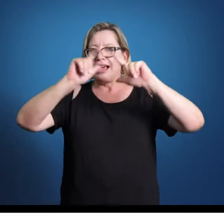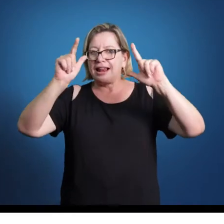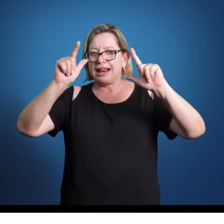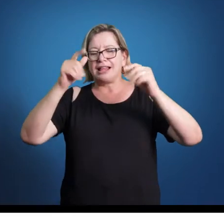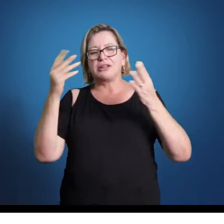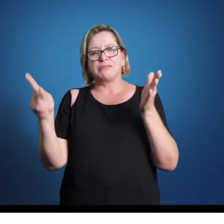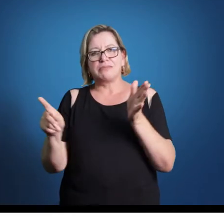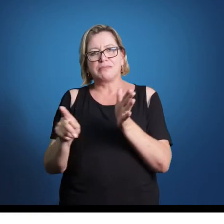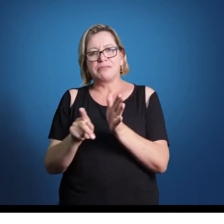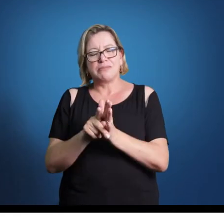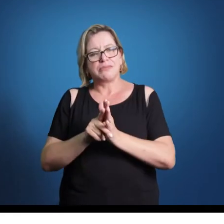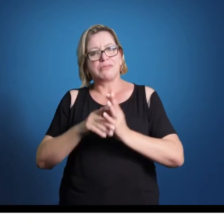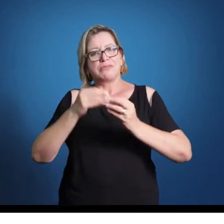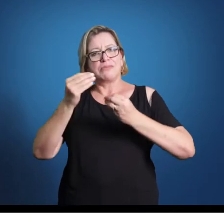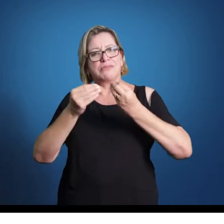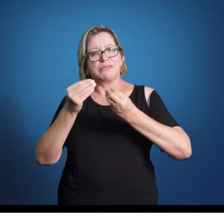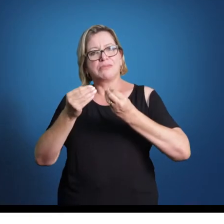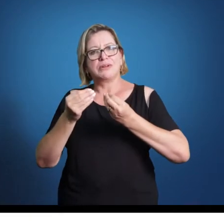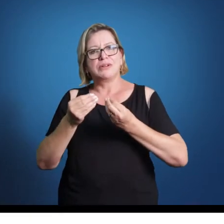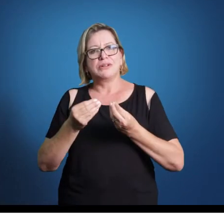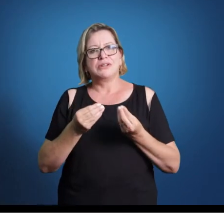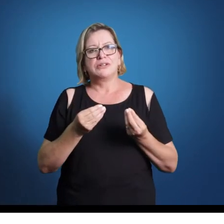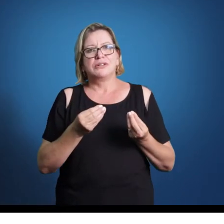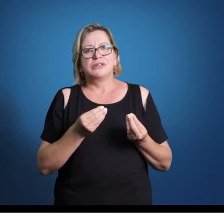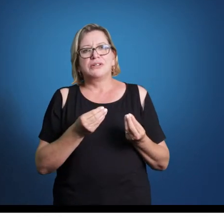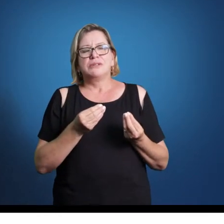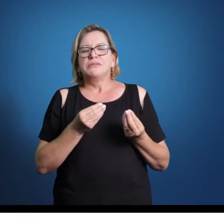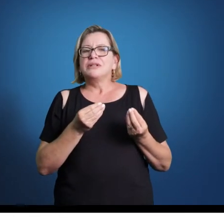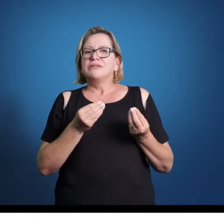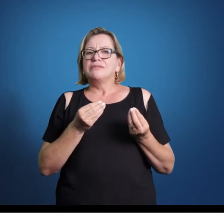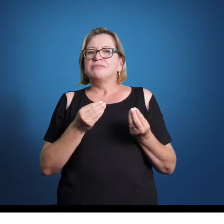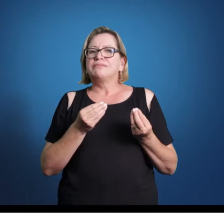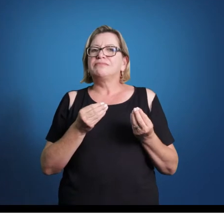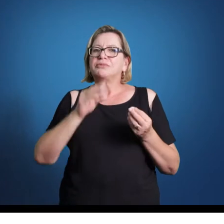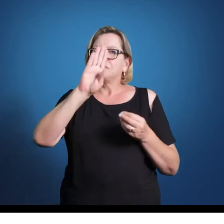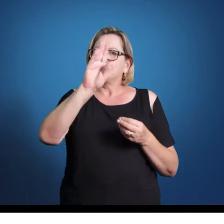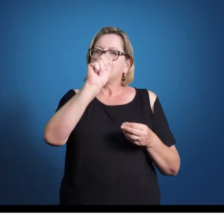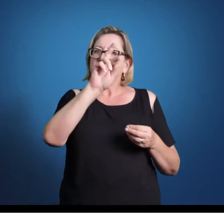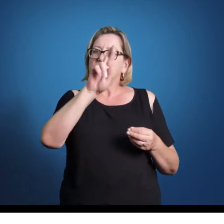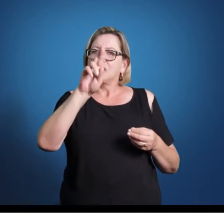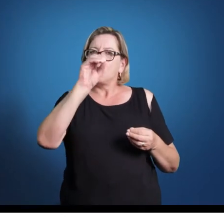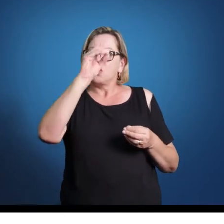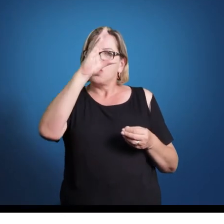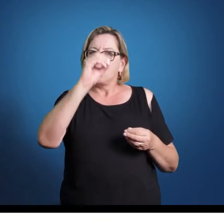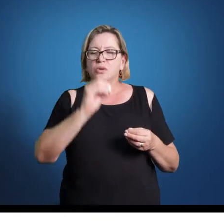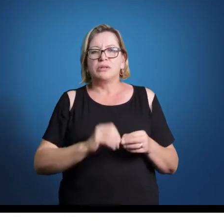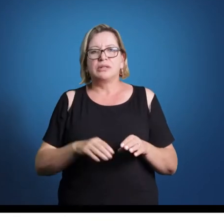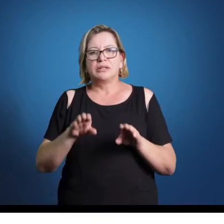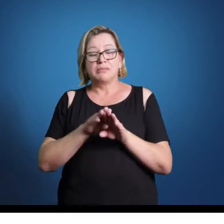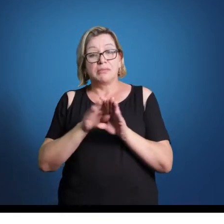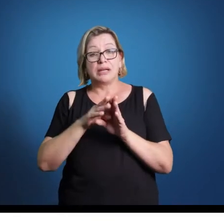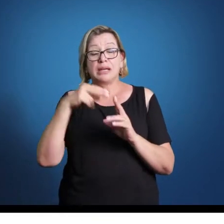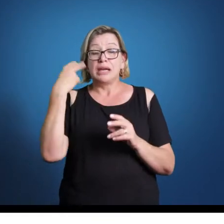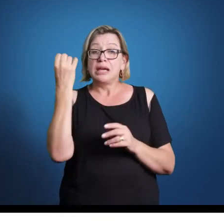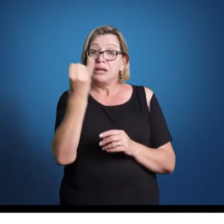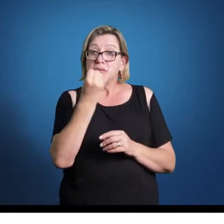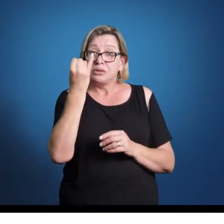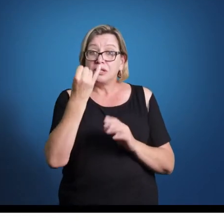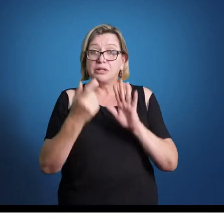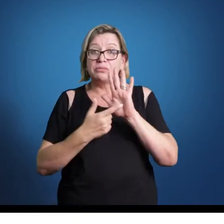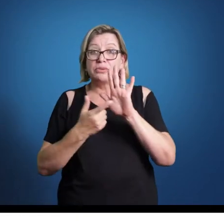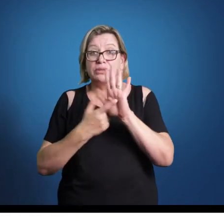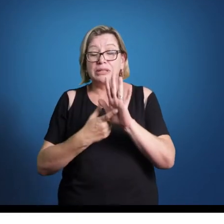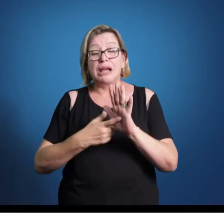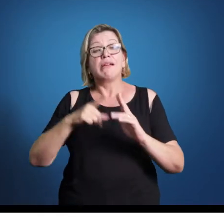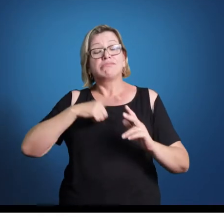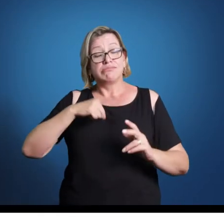a música barroca. Outra coisa que é semelhante entre os dois, e que é importante falar mesmo assim, é que o pulso é definido, tanto